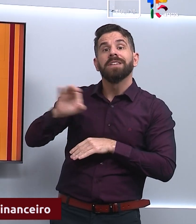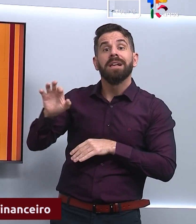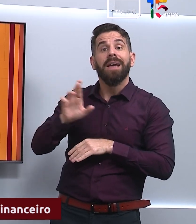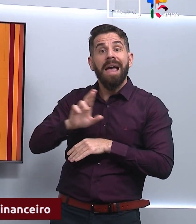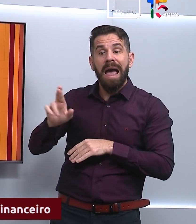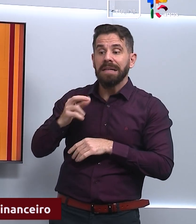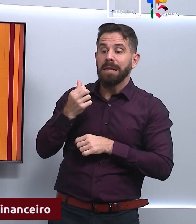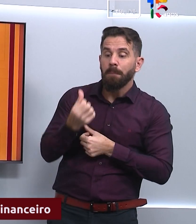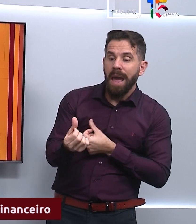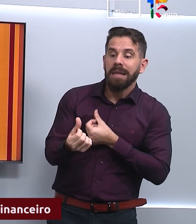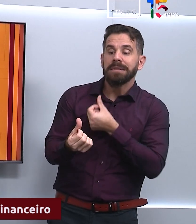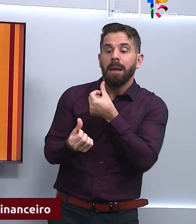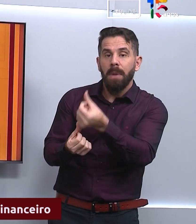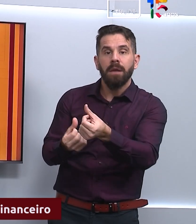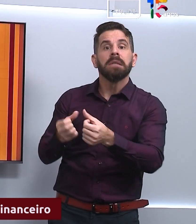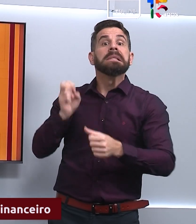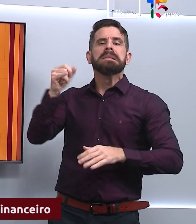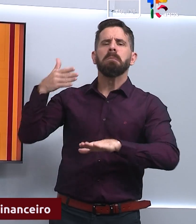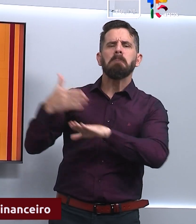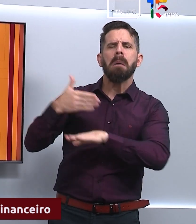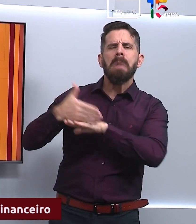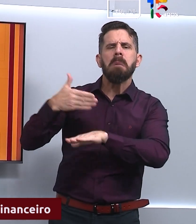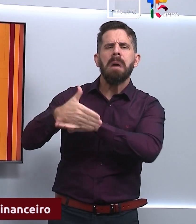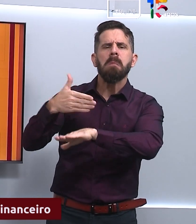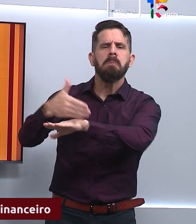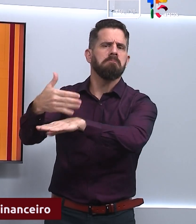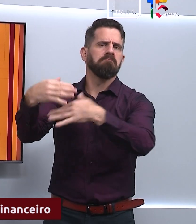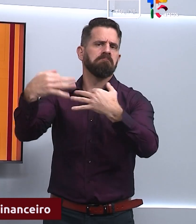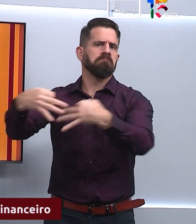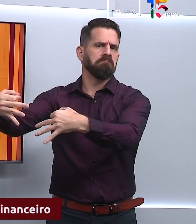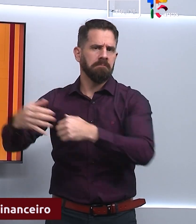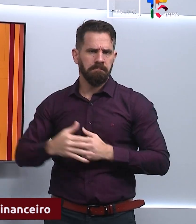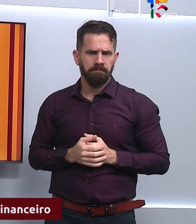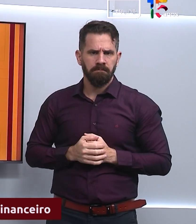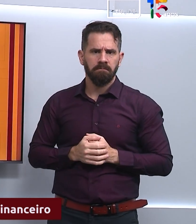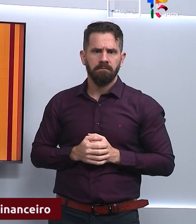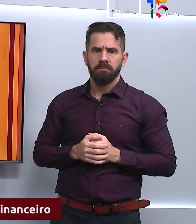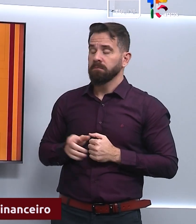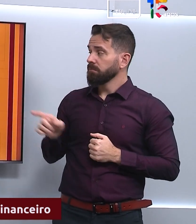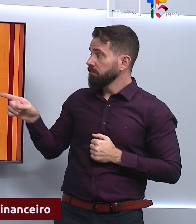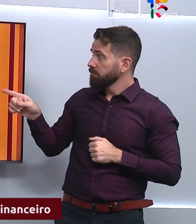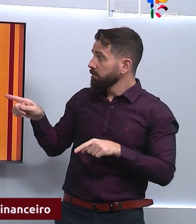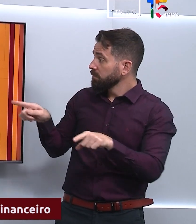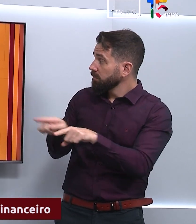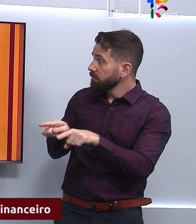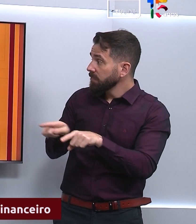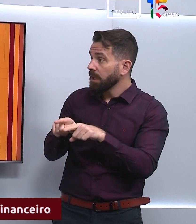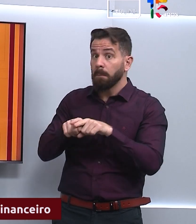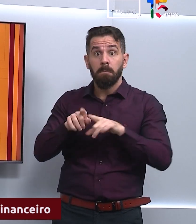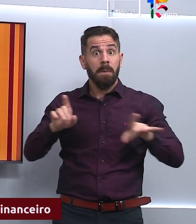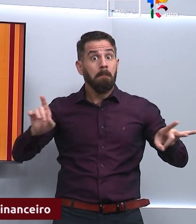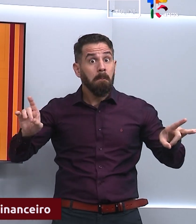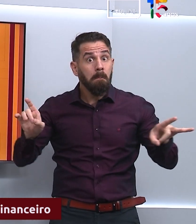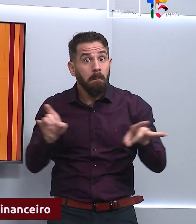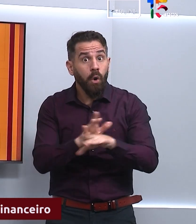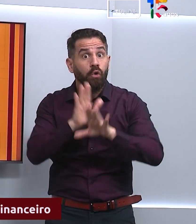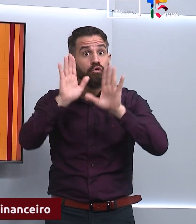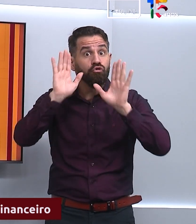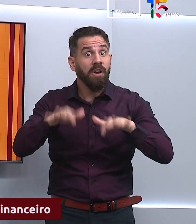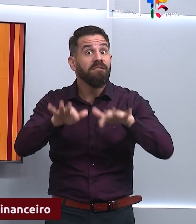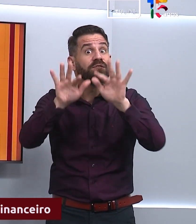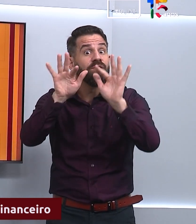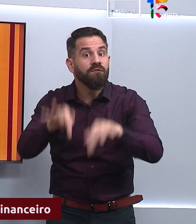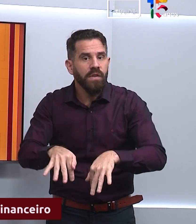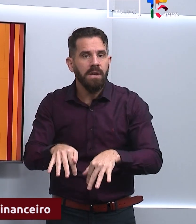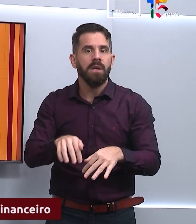para alunos que mantêm frequência regular nessas aulas. Também o incentivo de conclusão de R$.000,00 pagos em três parcelas